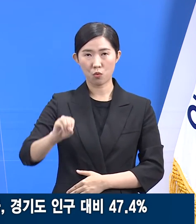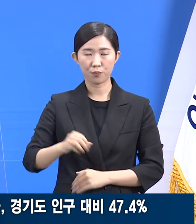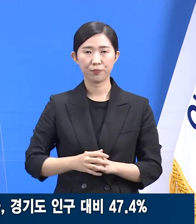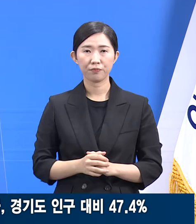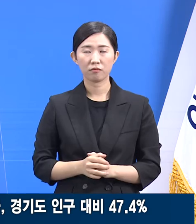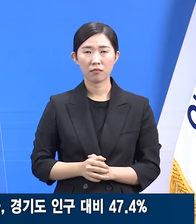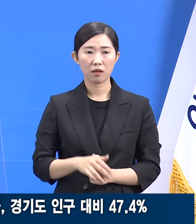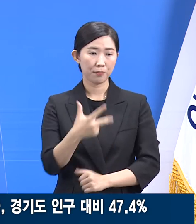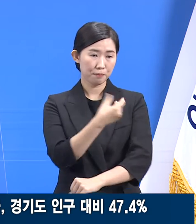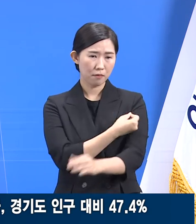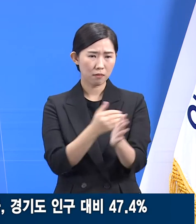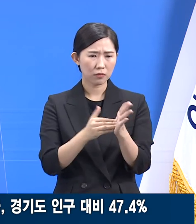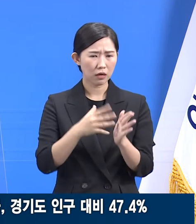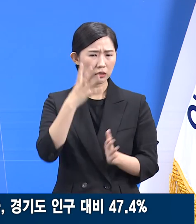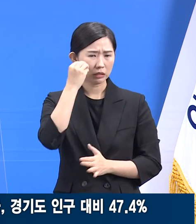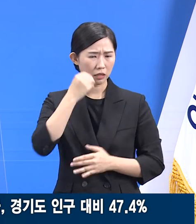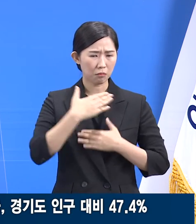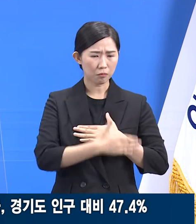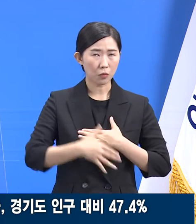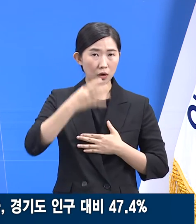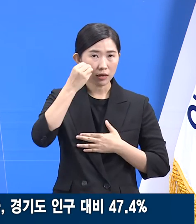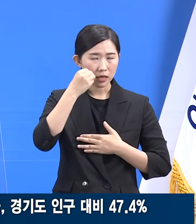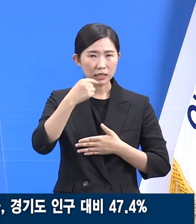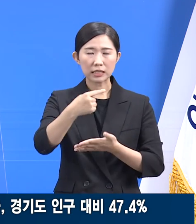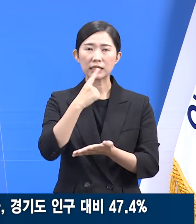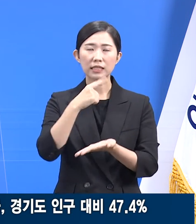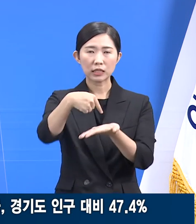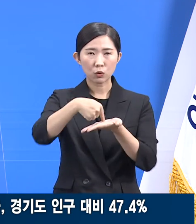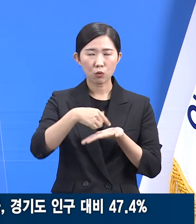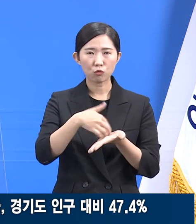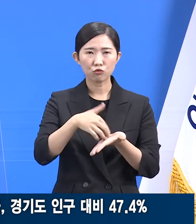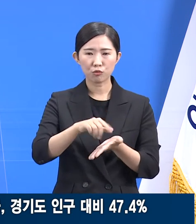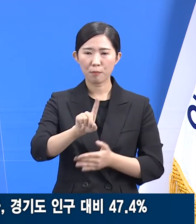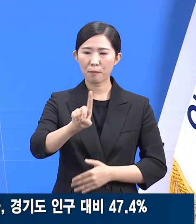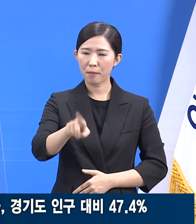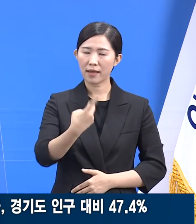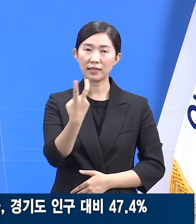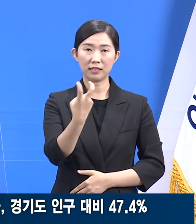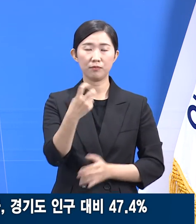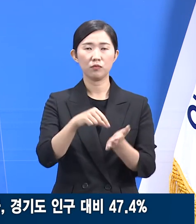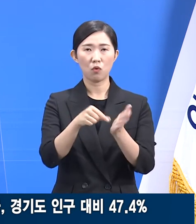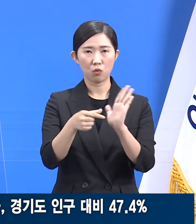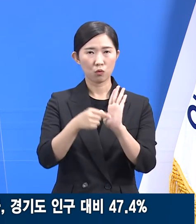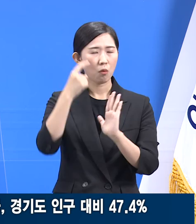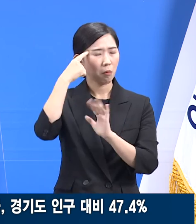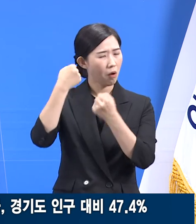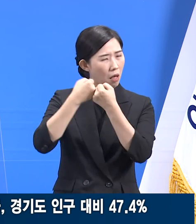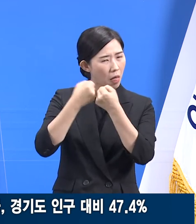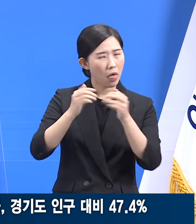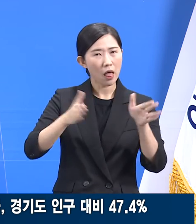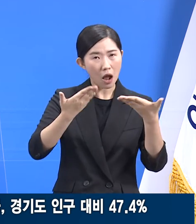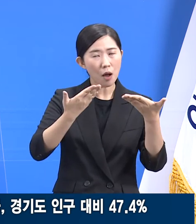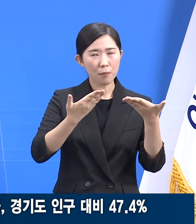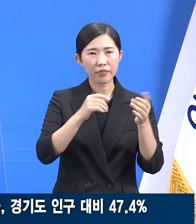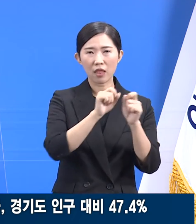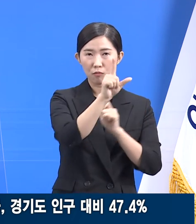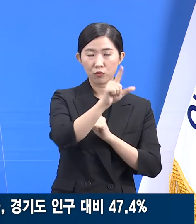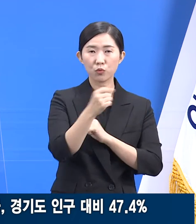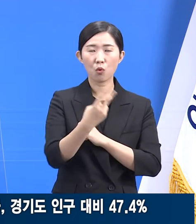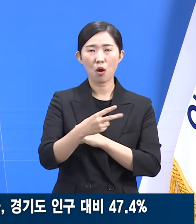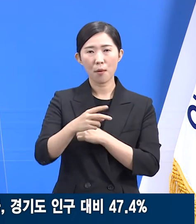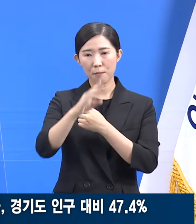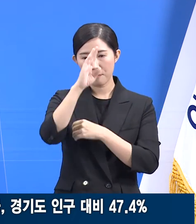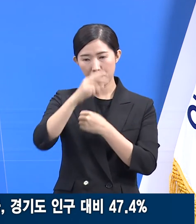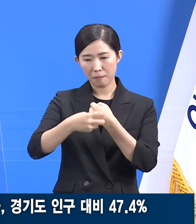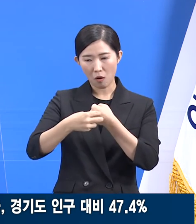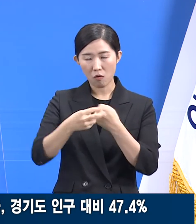신고 현황은 현재까지 3만 5,128건입니다. 두통, 발열 등 경증 사례가 대부분이며 중환자실 입원 등 중증